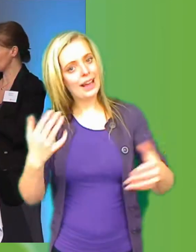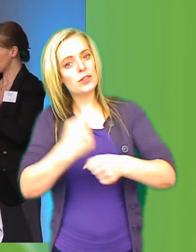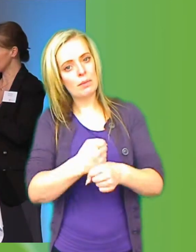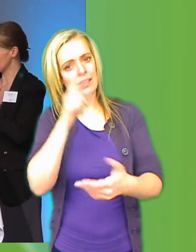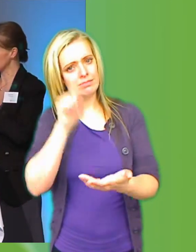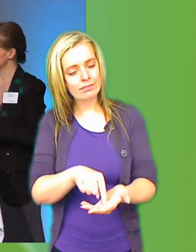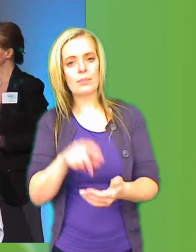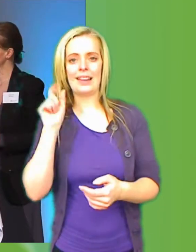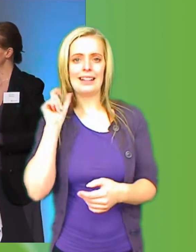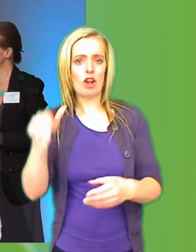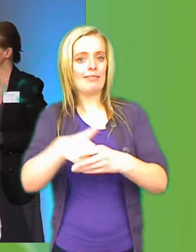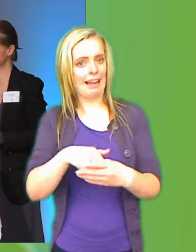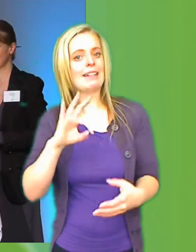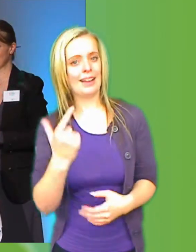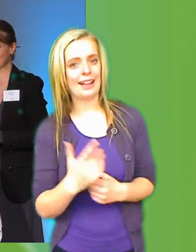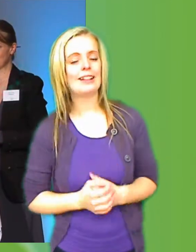digital delaktighet.